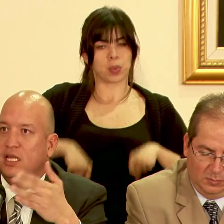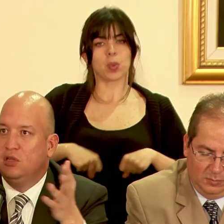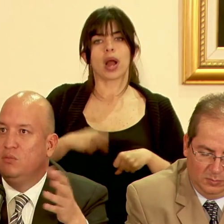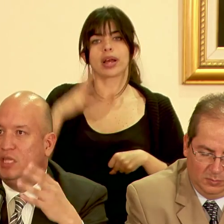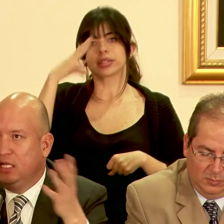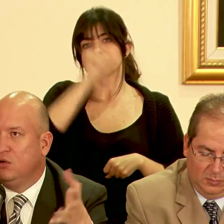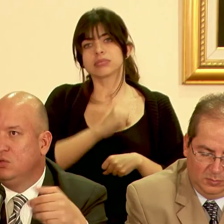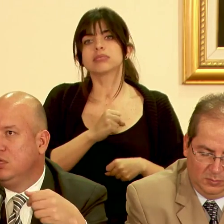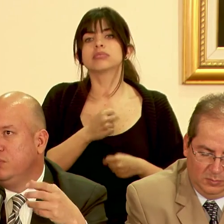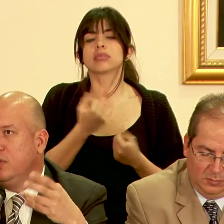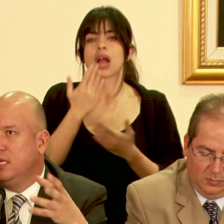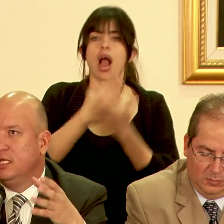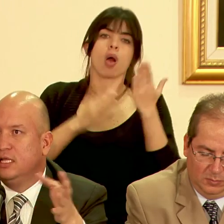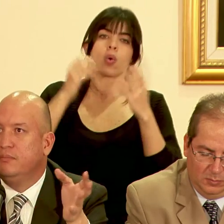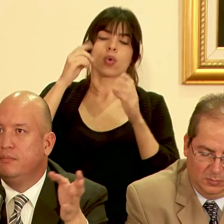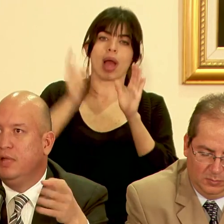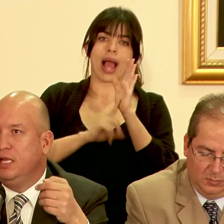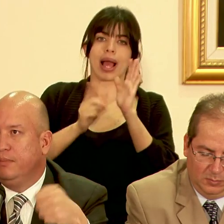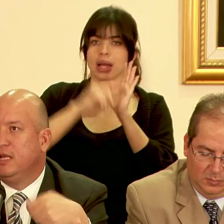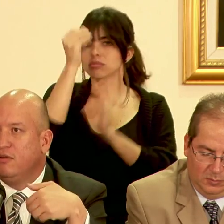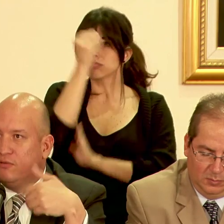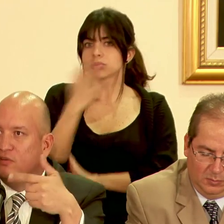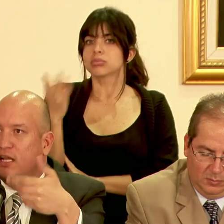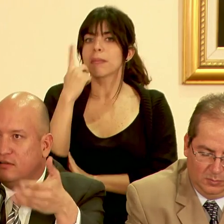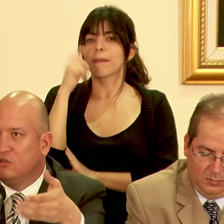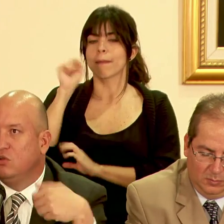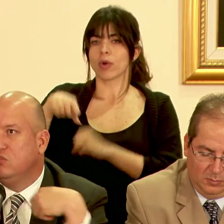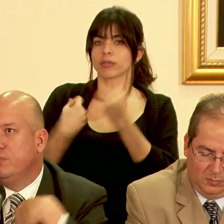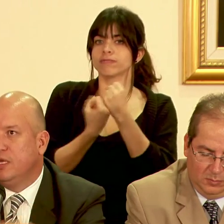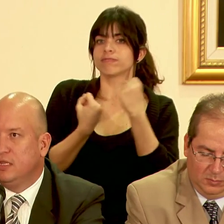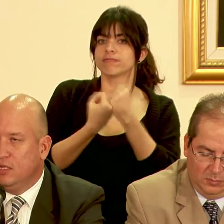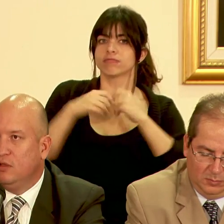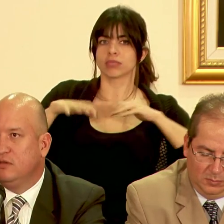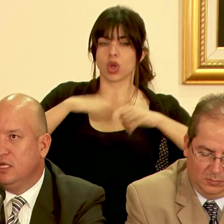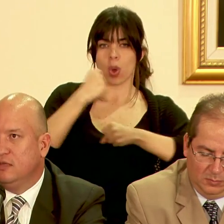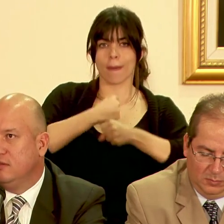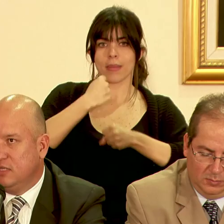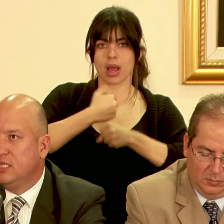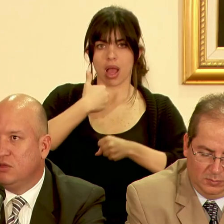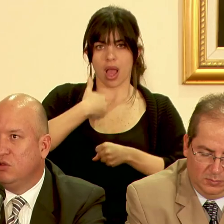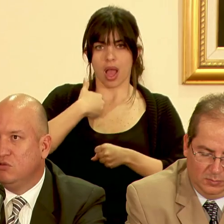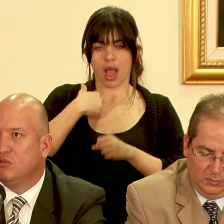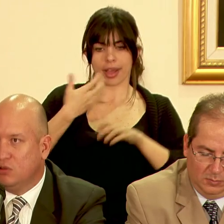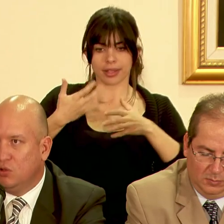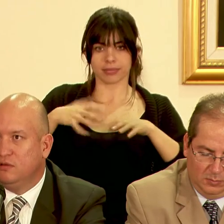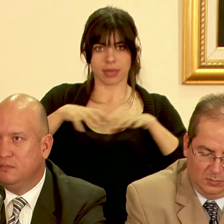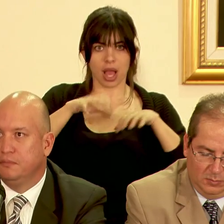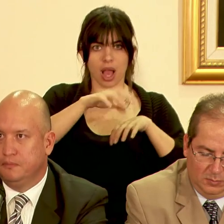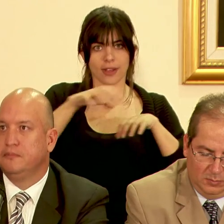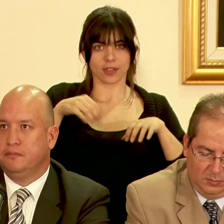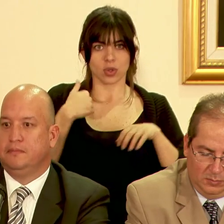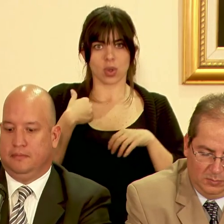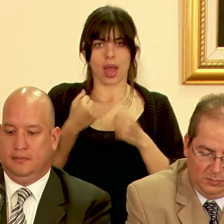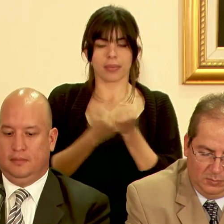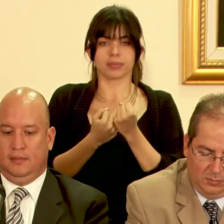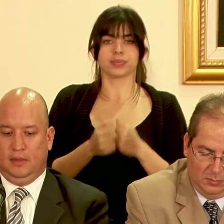considerando emitir algún tipo de alerta para reforzar las acciones operativas que se estén dando en esos cantones